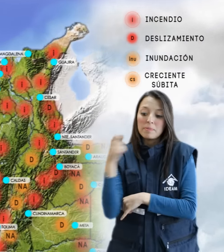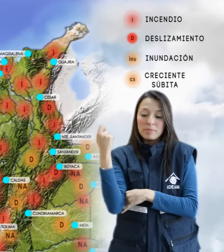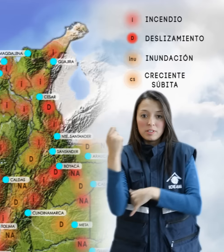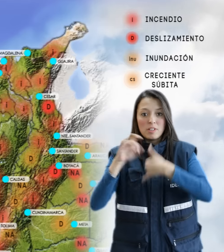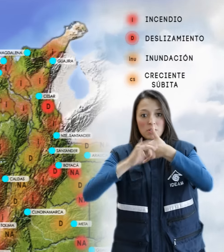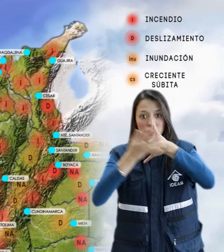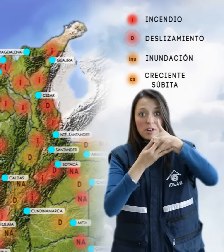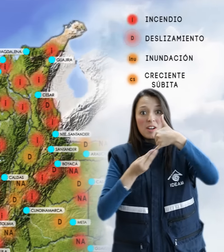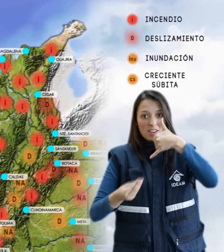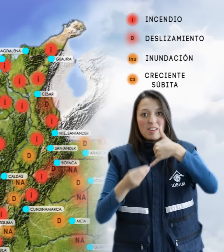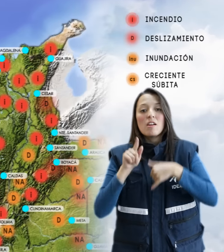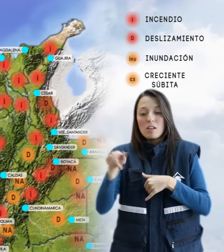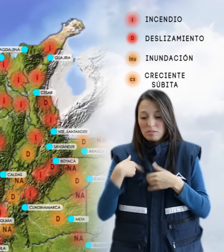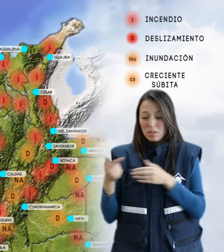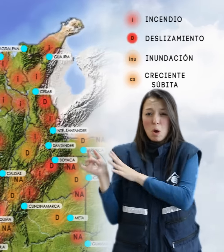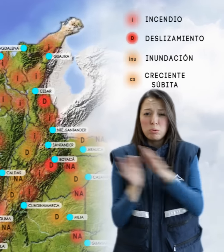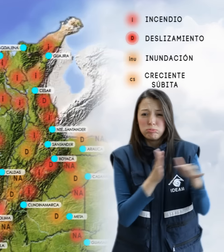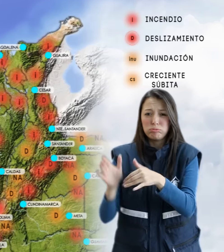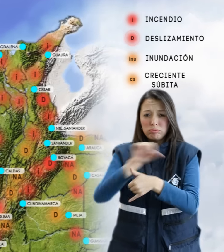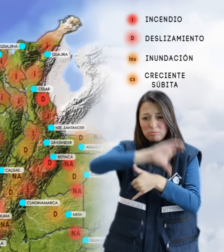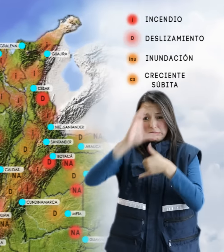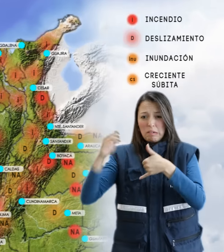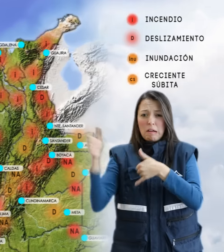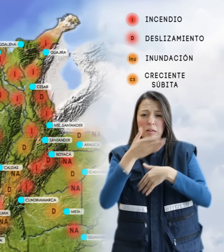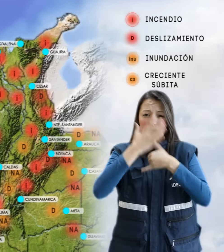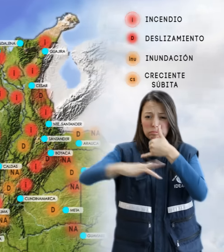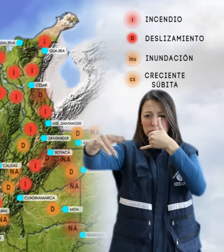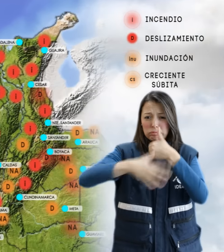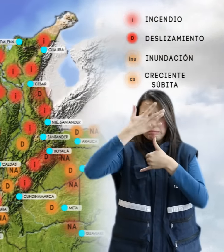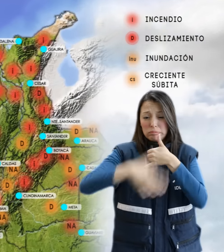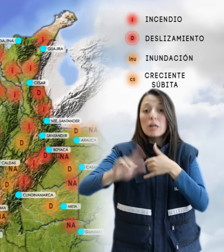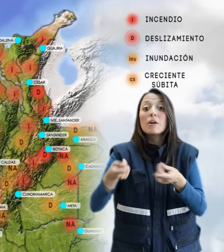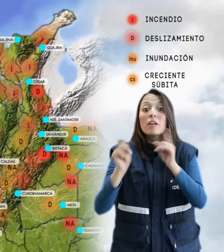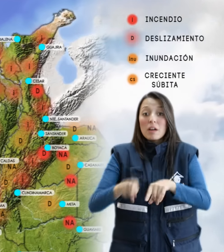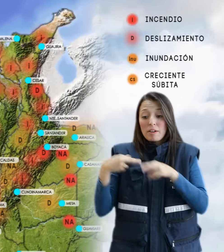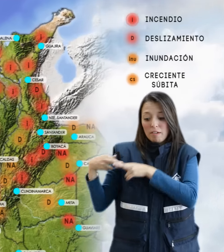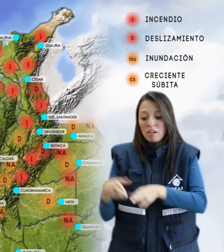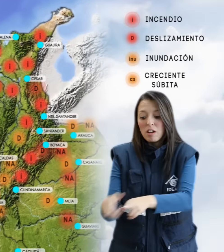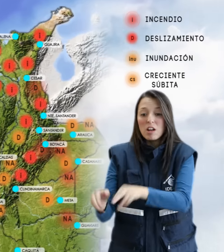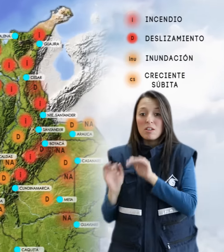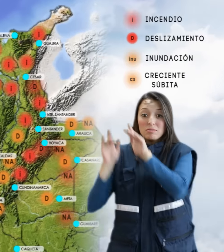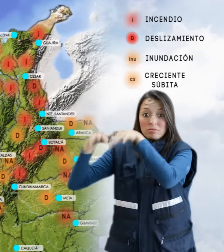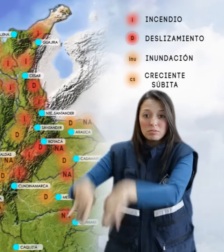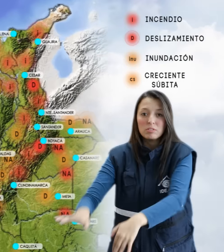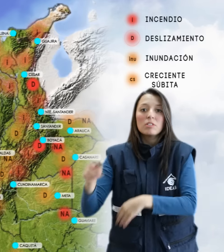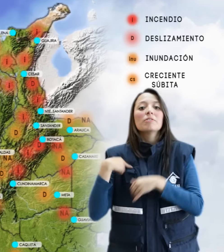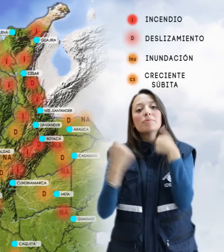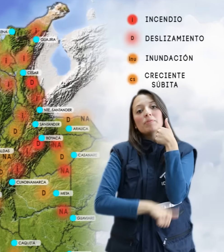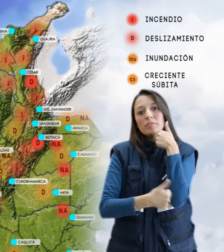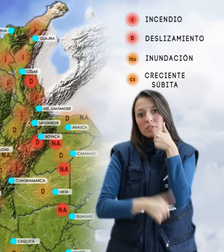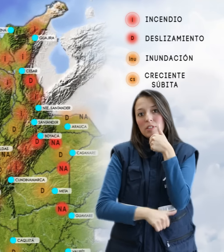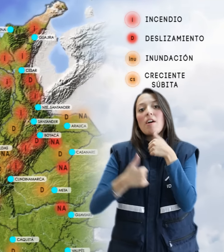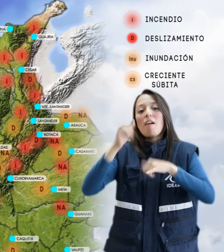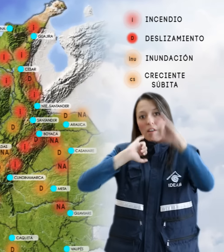e Inírida, por viento y oleaje en el mar Caribe, por niveles muy altos de los ríos en los departamentos de Boyacá, Casanare y norte